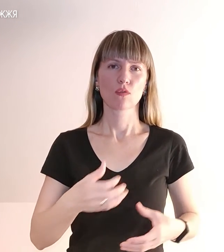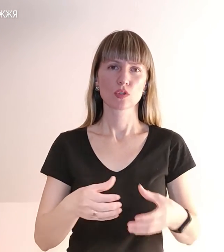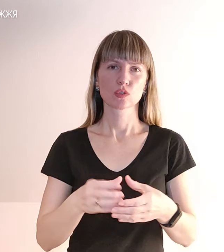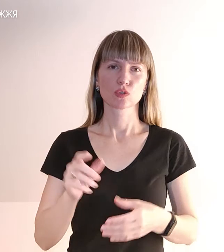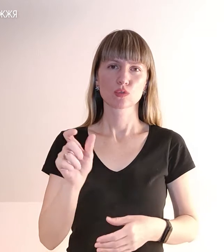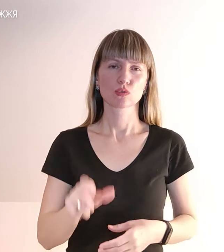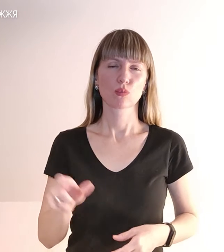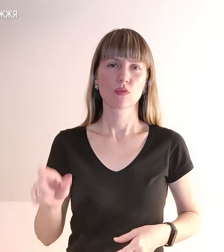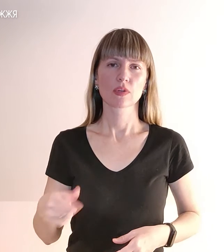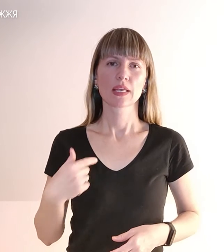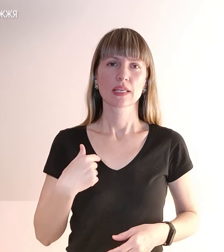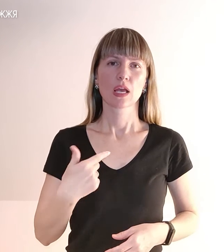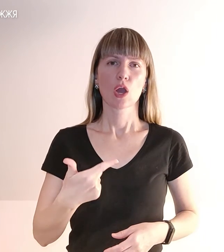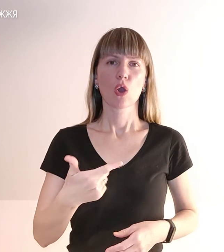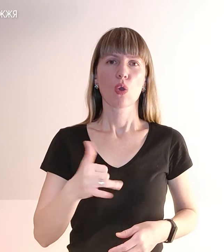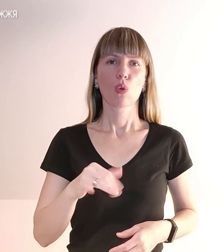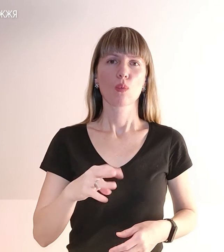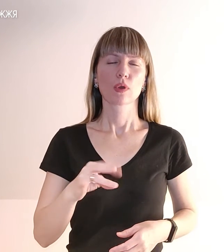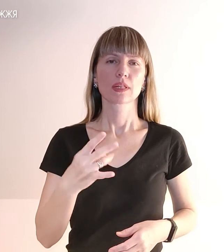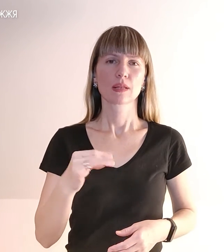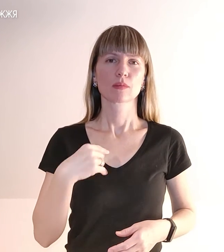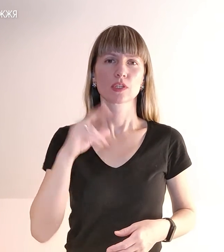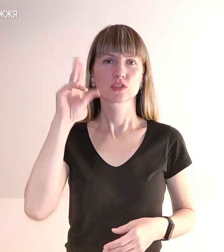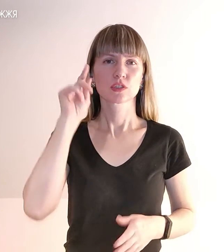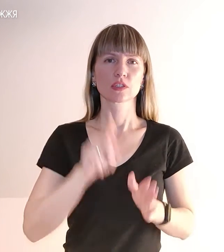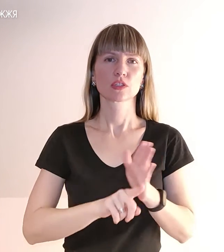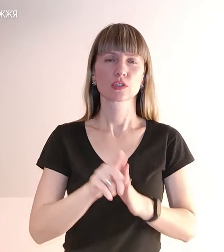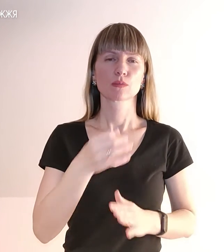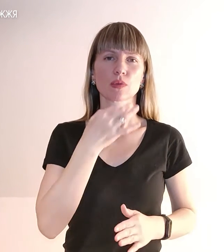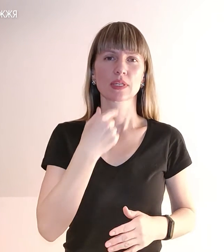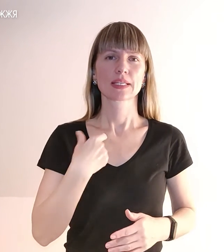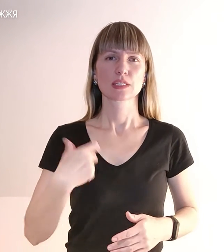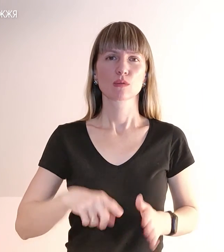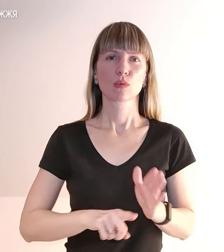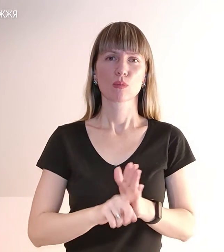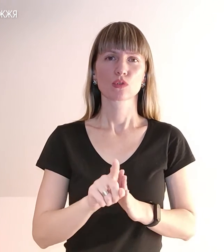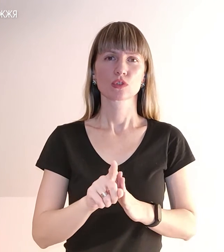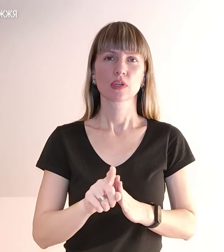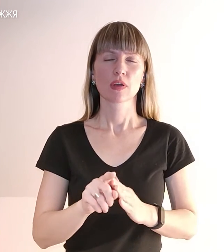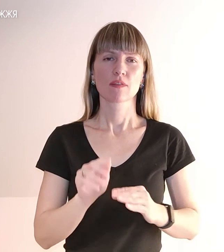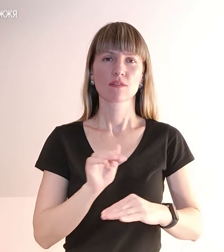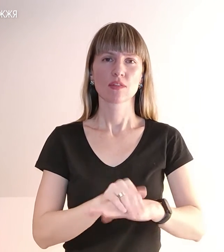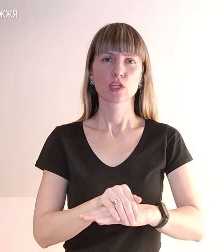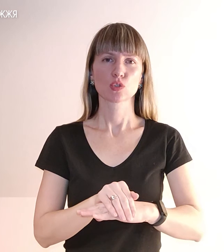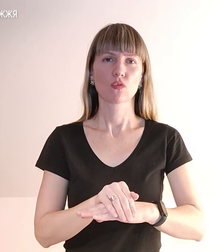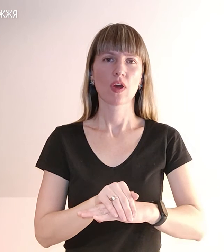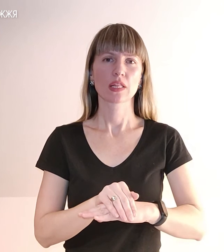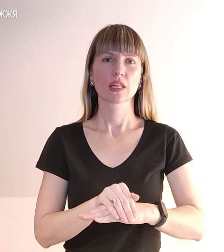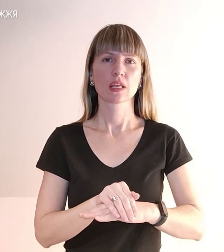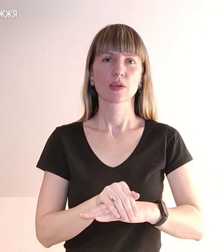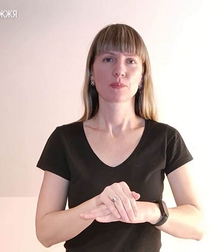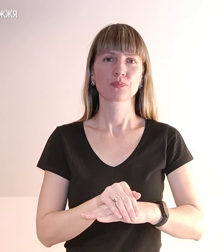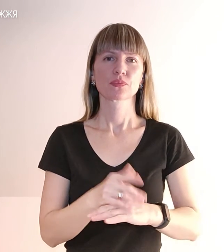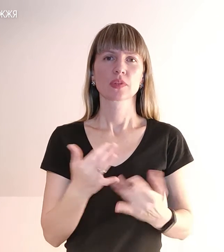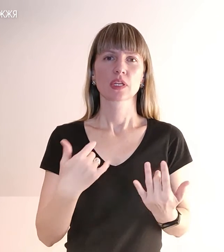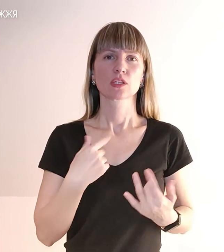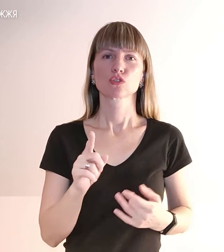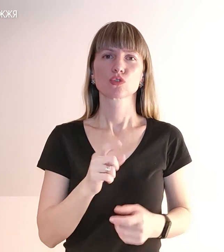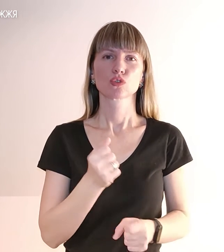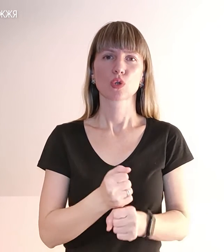взагалі гуманітарю, але мені циферки почали подобатись. Я навіть собі почала фіксувати, скільки я чогось зробила. І